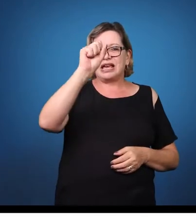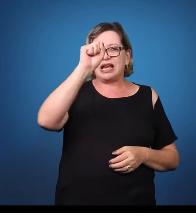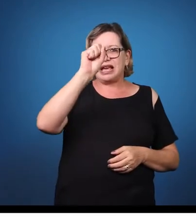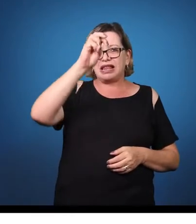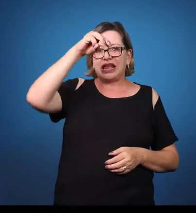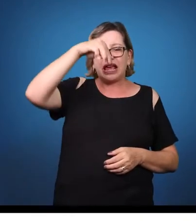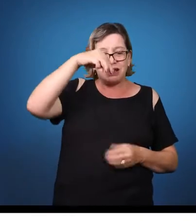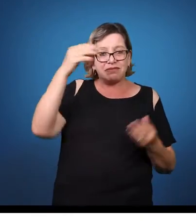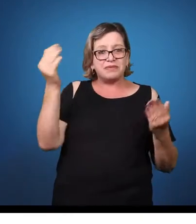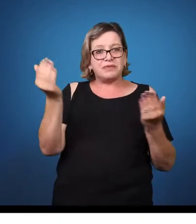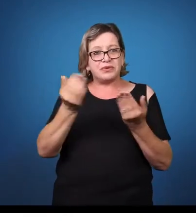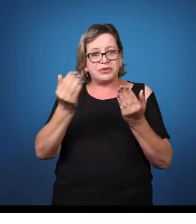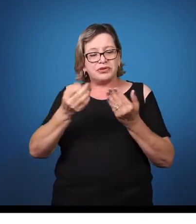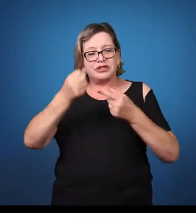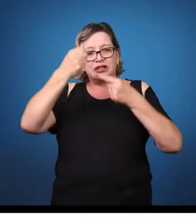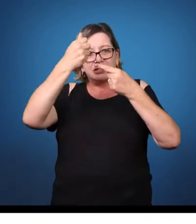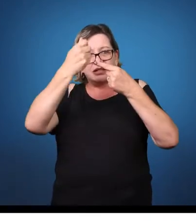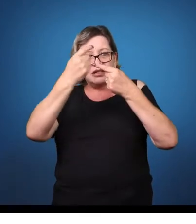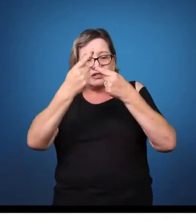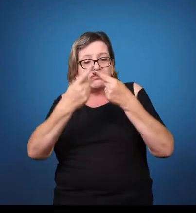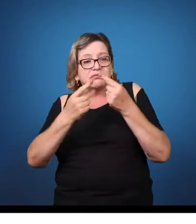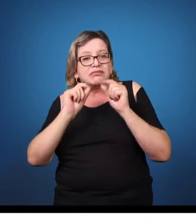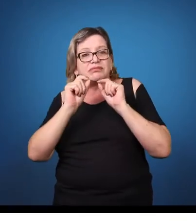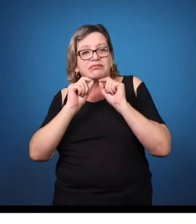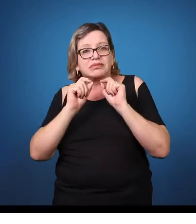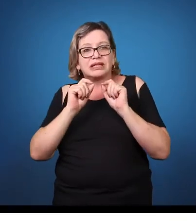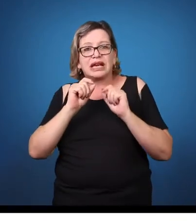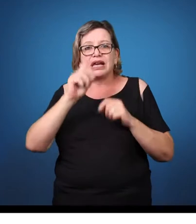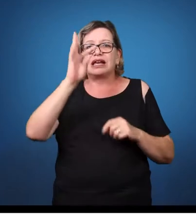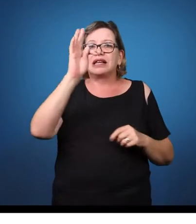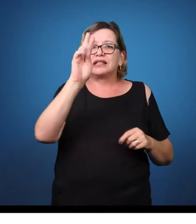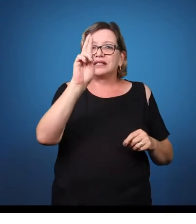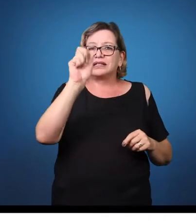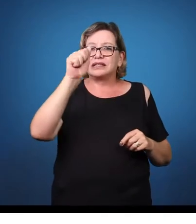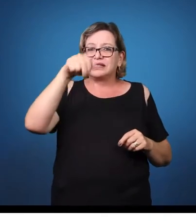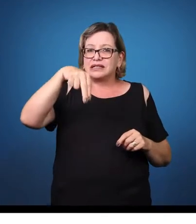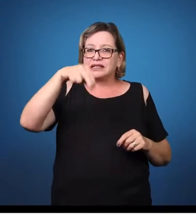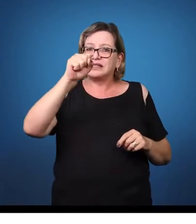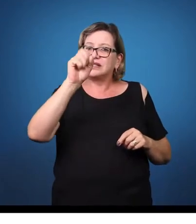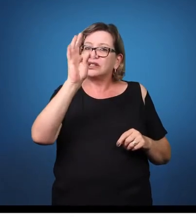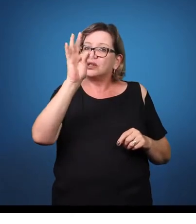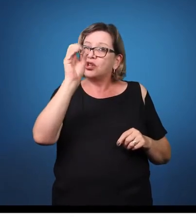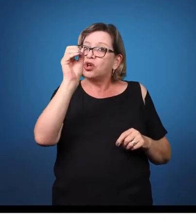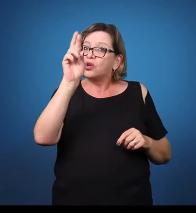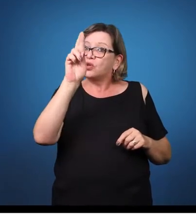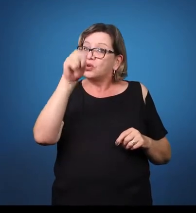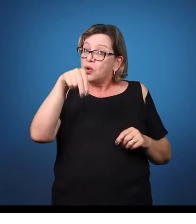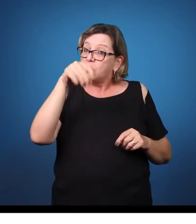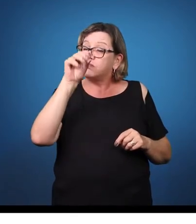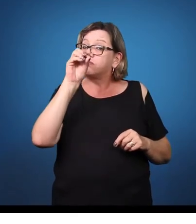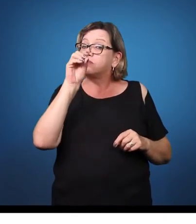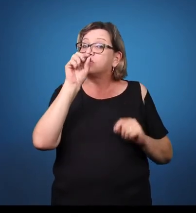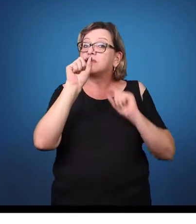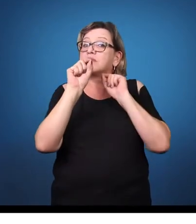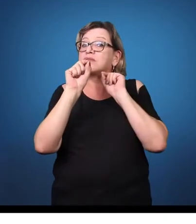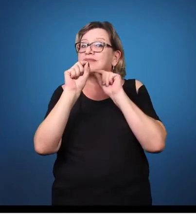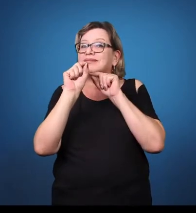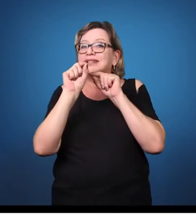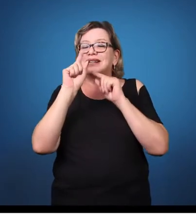então, o que são os transtornos? Então, são vários tipos de transtornos que nós temos, né? Um mais comum, atualmente, na